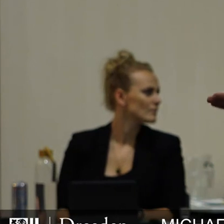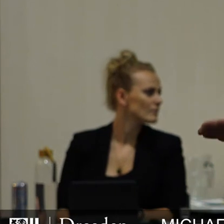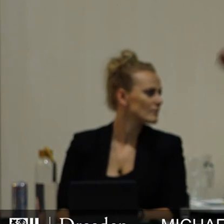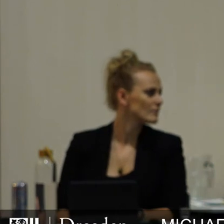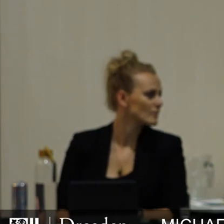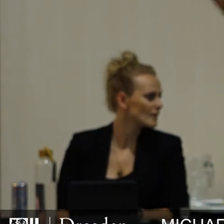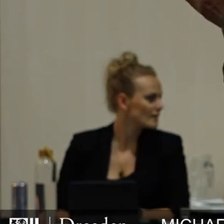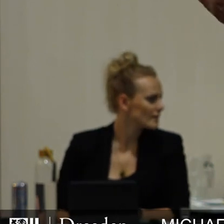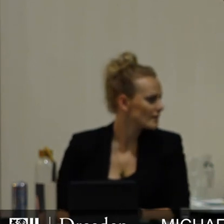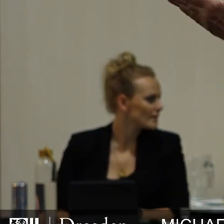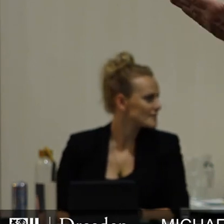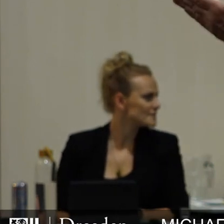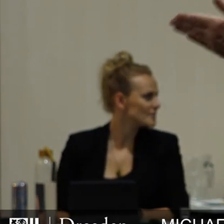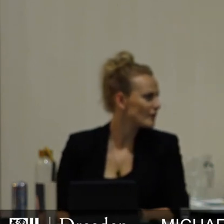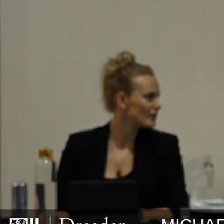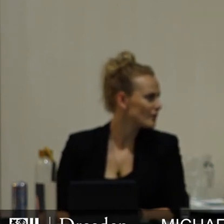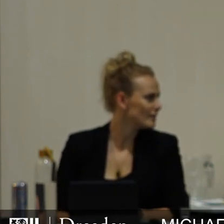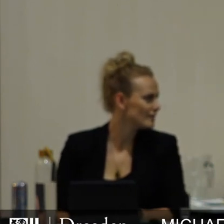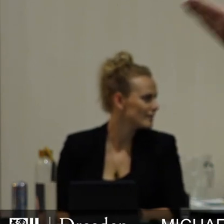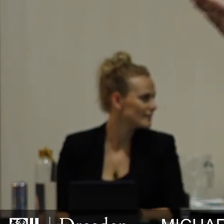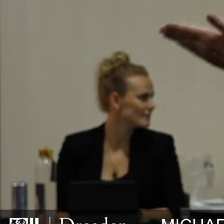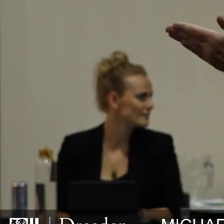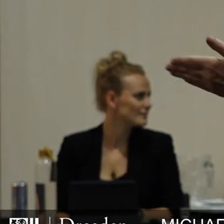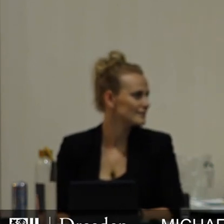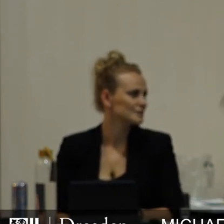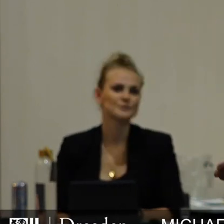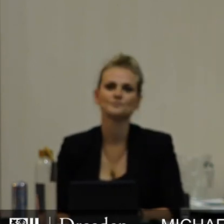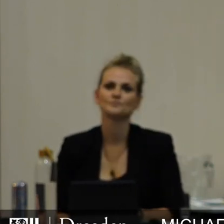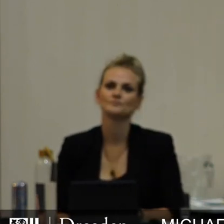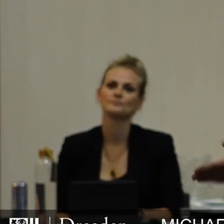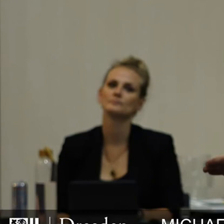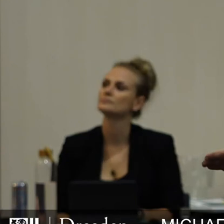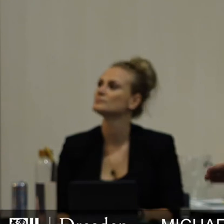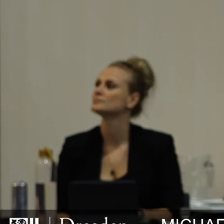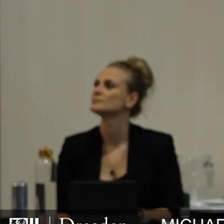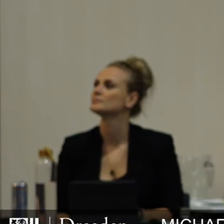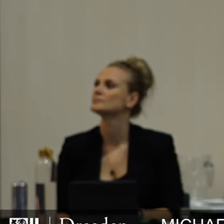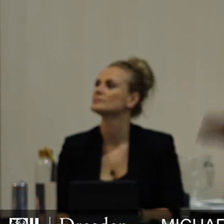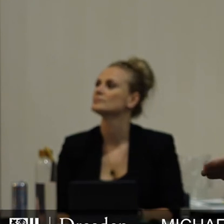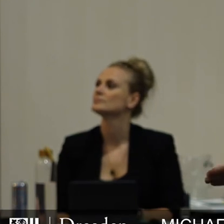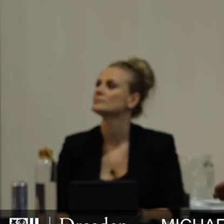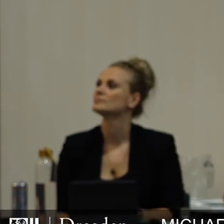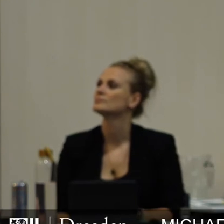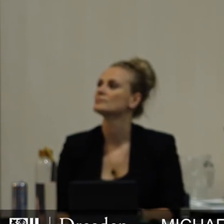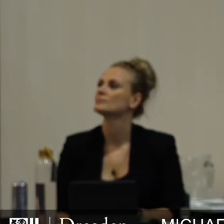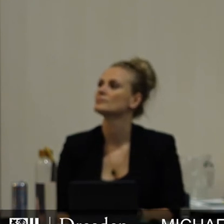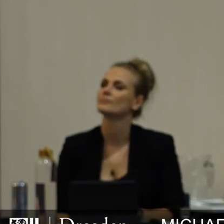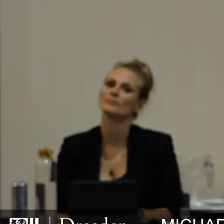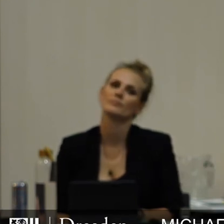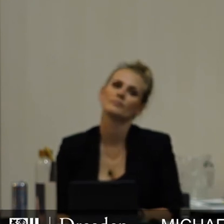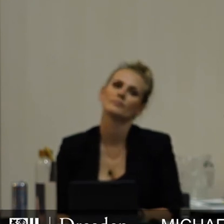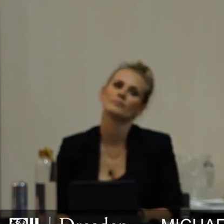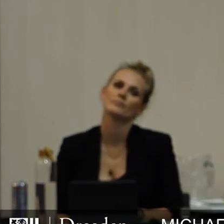Sehbehinderter solche Präsentationen, damit ich einer Debatte folgen kann, zu bekommen. Ich habe sie wieder nicht bekommen. Ich rüge das ausdrücklich. Und ich hoffe,